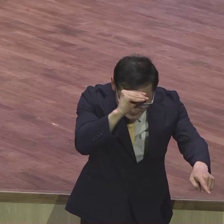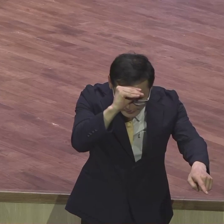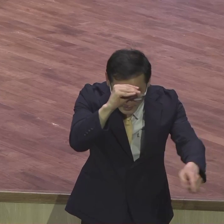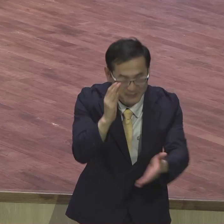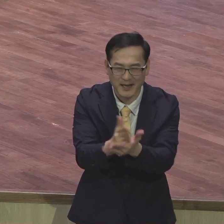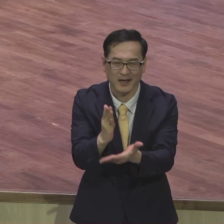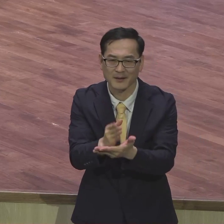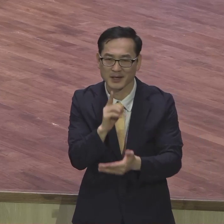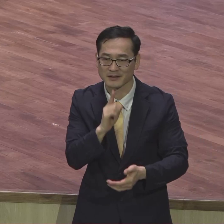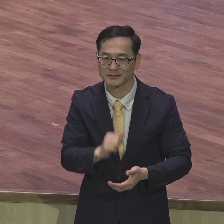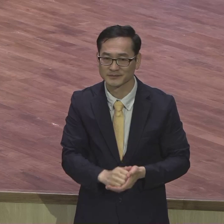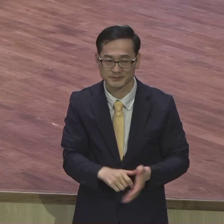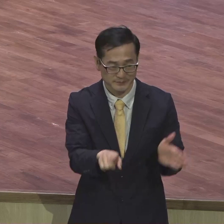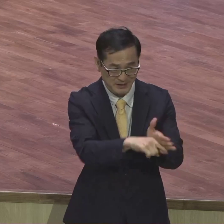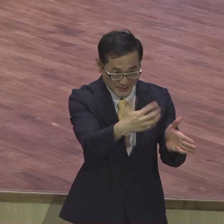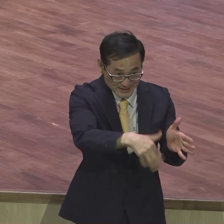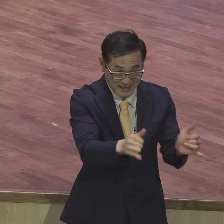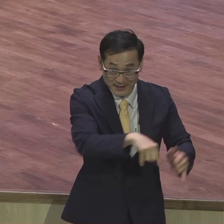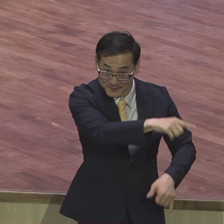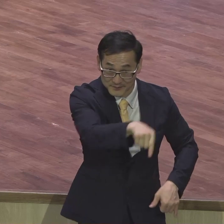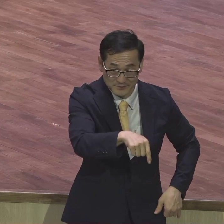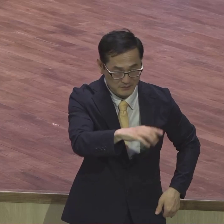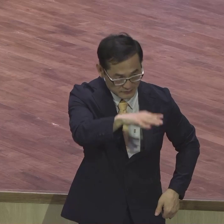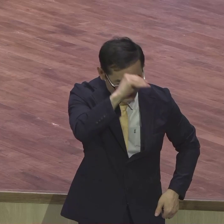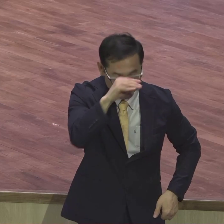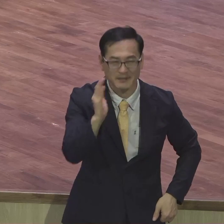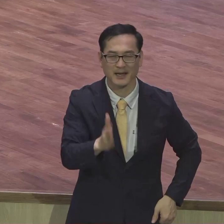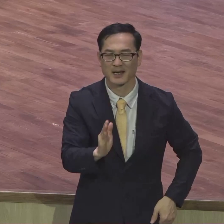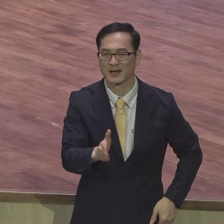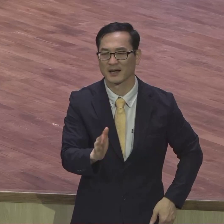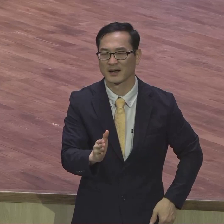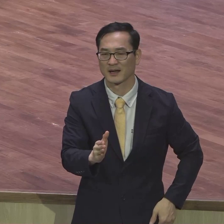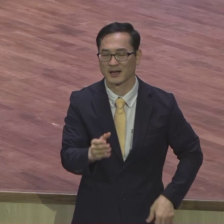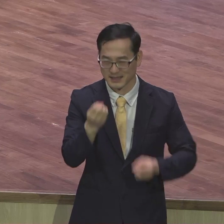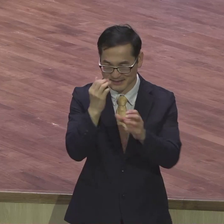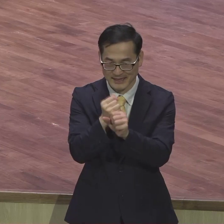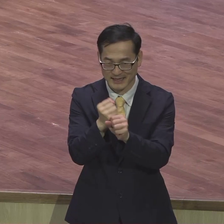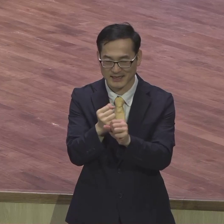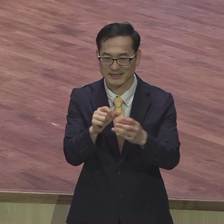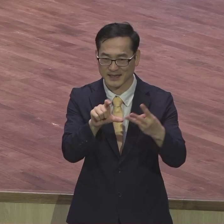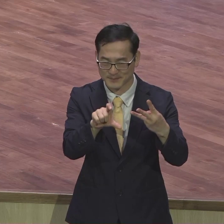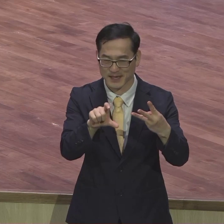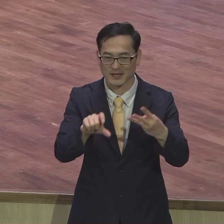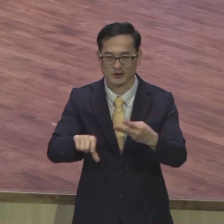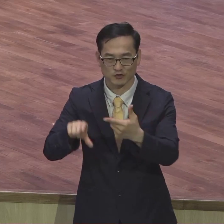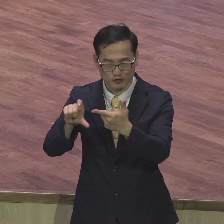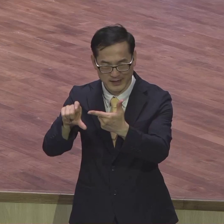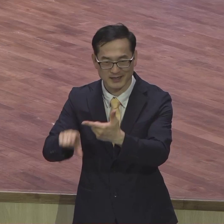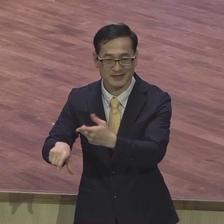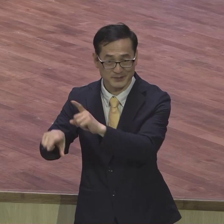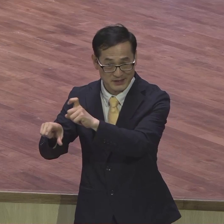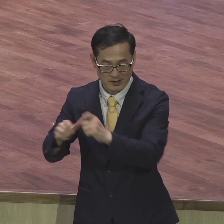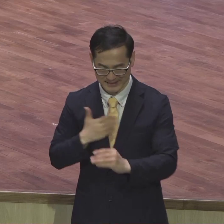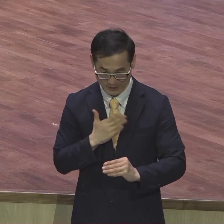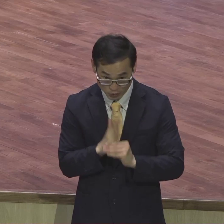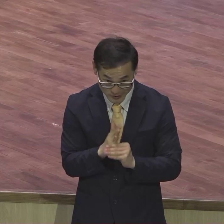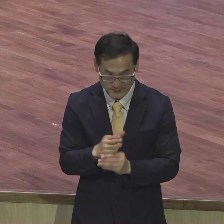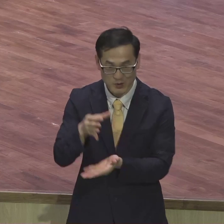3장 불신 현장 그 본받지 마라 장식의 3장 6장 11장에 자기 공심 물질 공심 세상 성공 중심